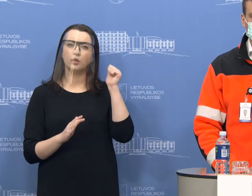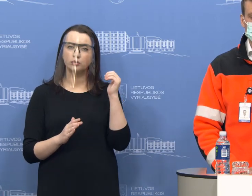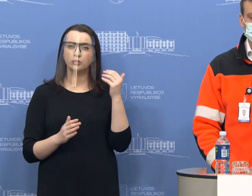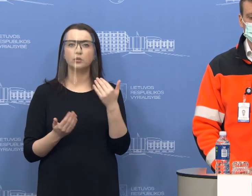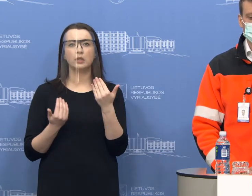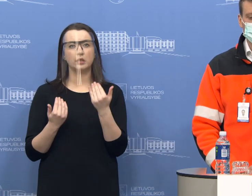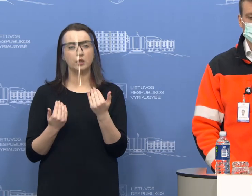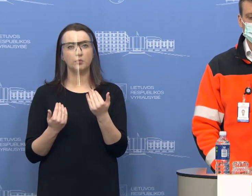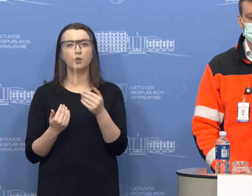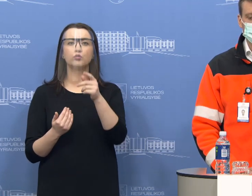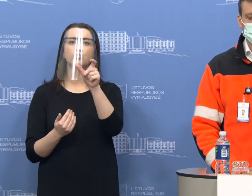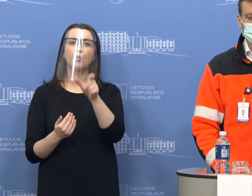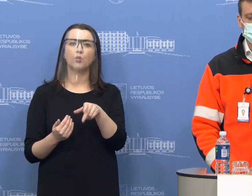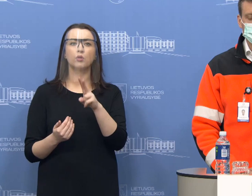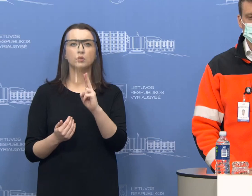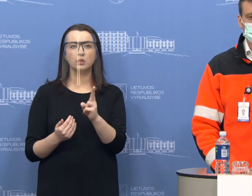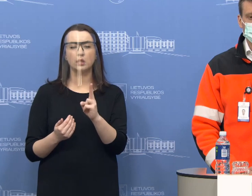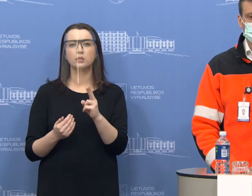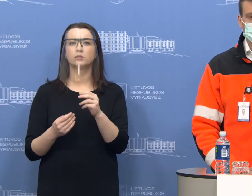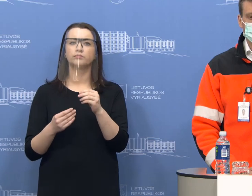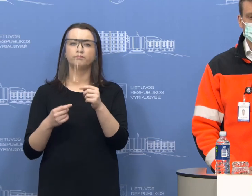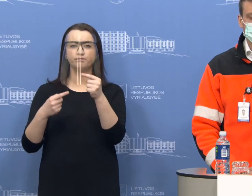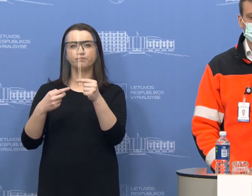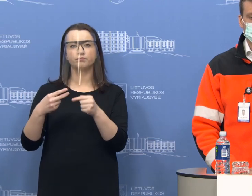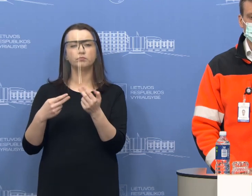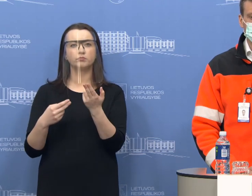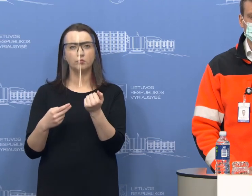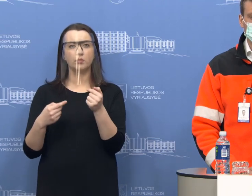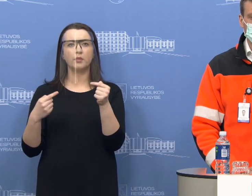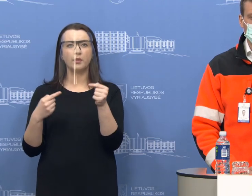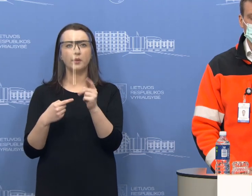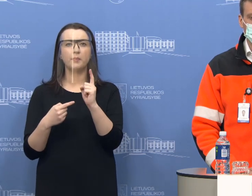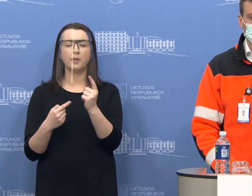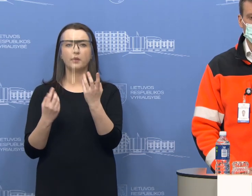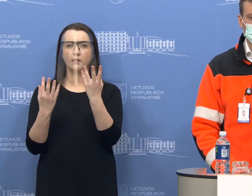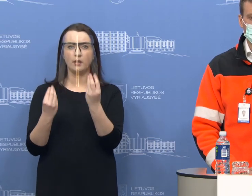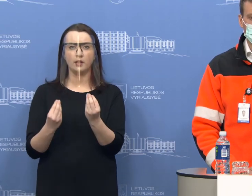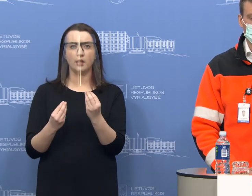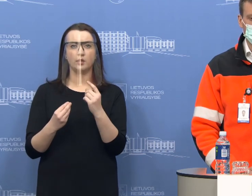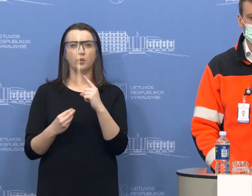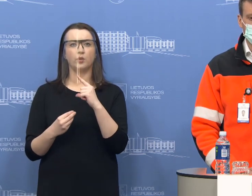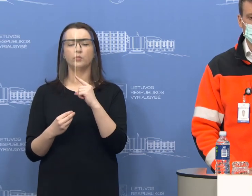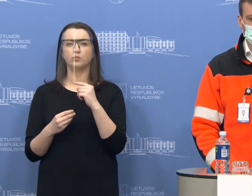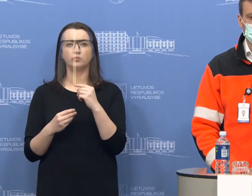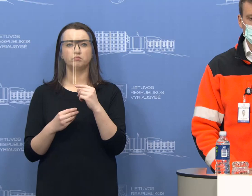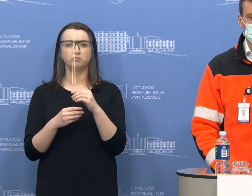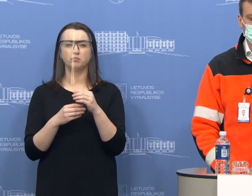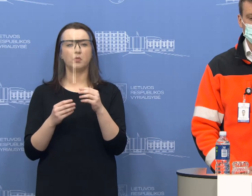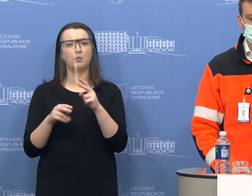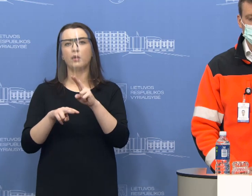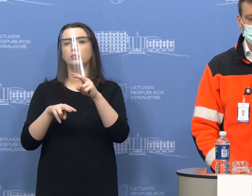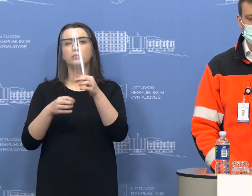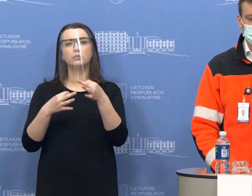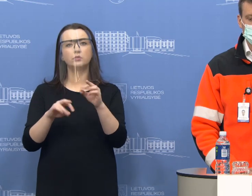ir tebe galiojo dabar, žmogus, kuris atitinka kriterijus, bet yra nesunčiamas tyrimams tą dieną mėginiui paimti, nes tiesiog nebėra laisvų